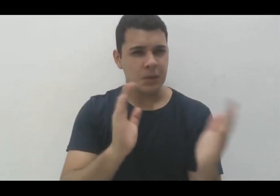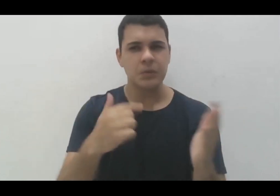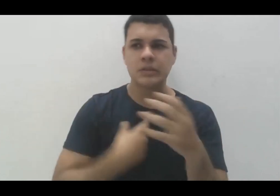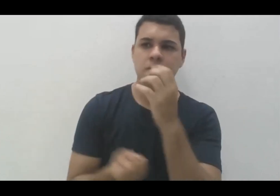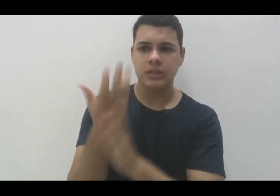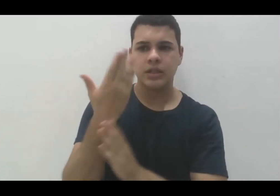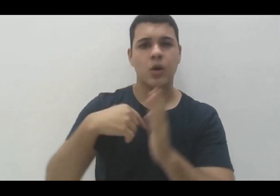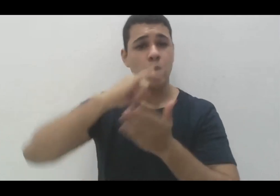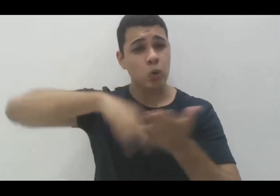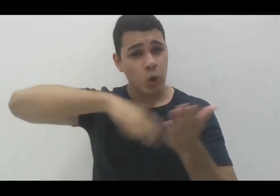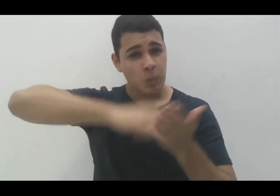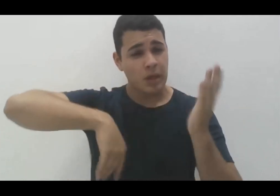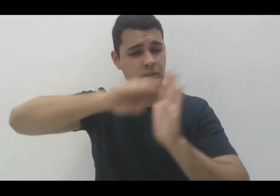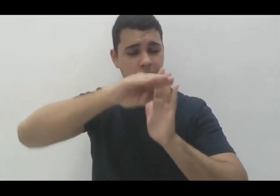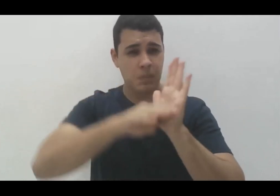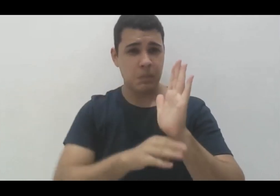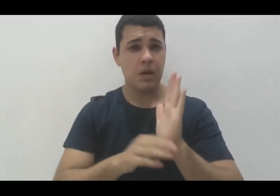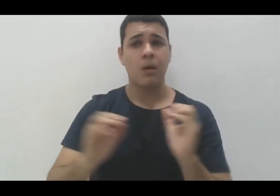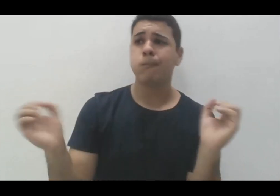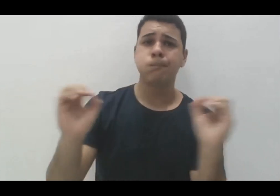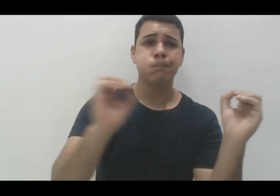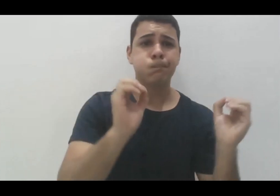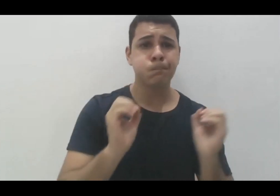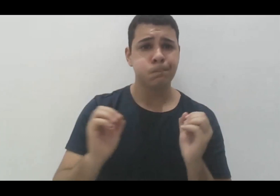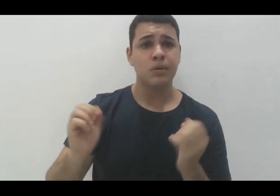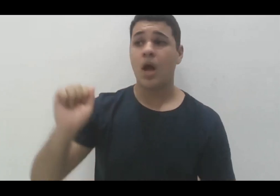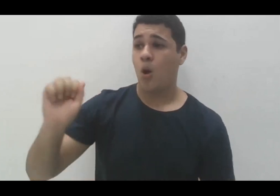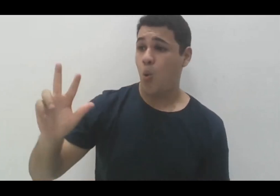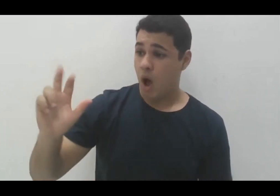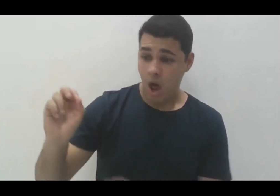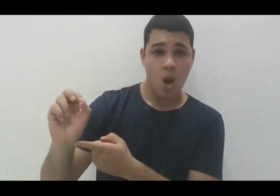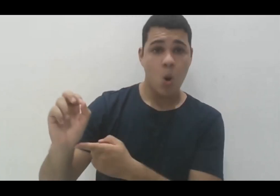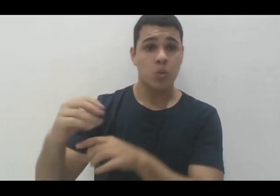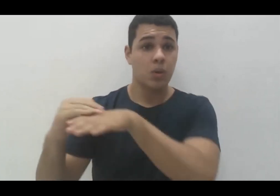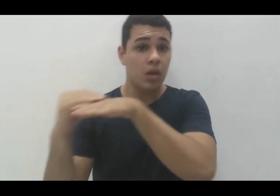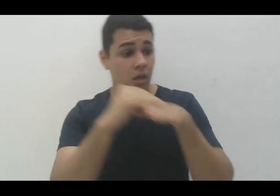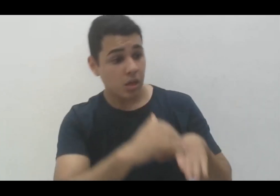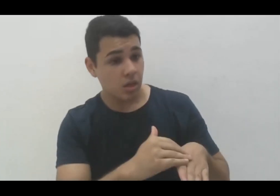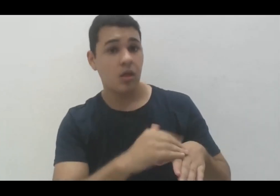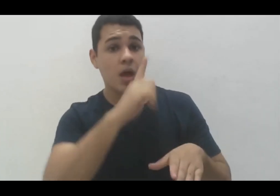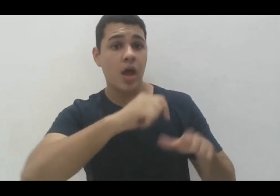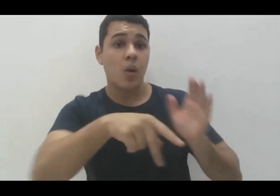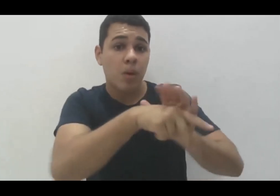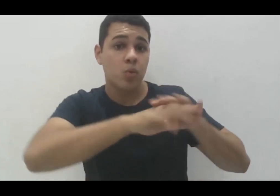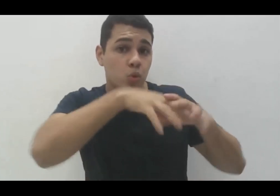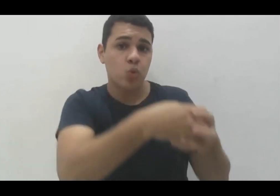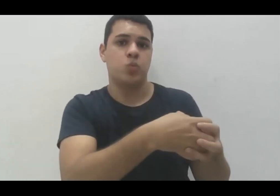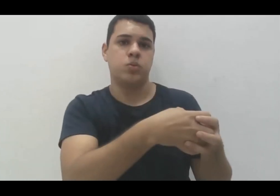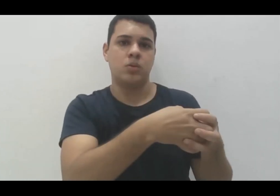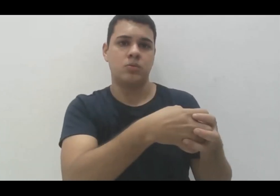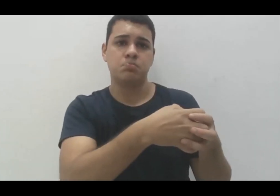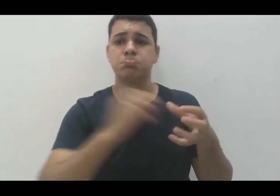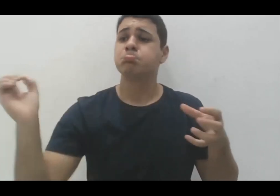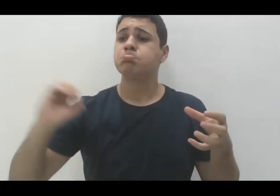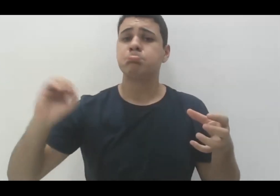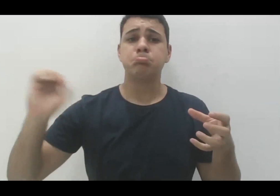é que em nenhum momento o estudante se dirige ao núcleo, a salinha do núcleo. Em nenhum